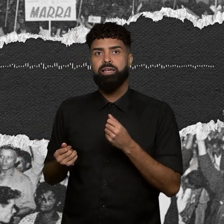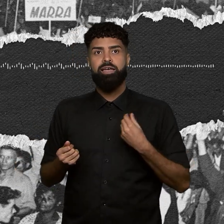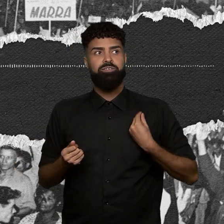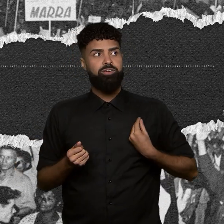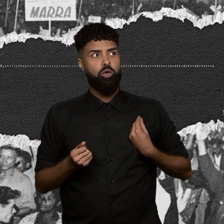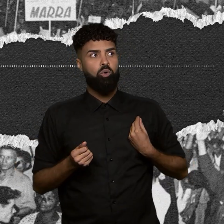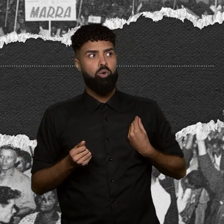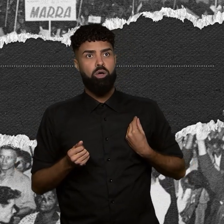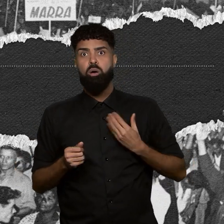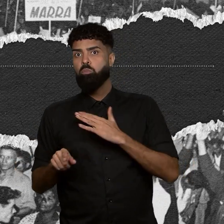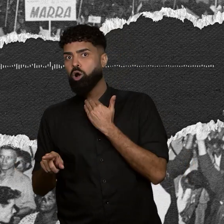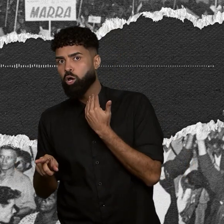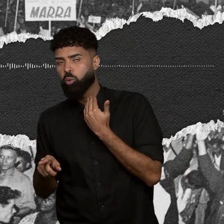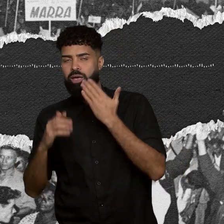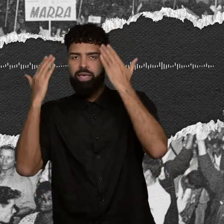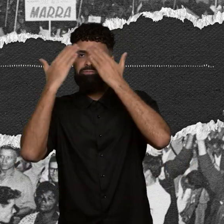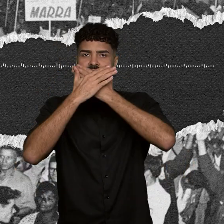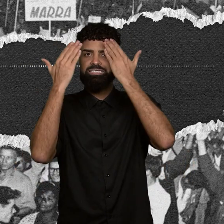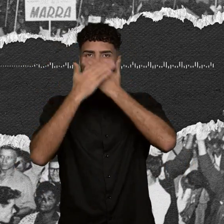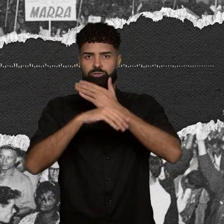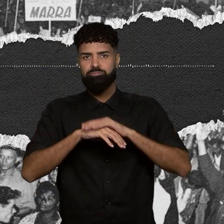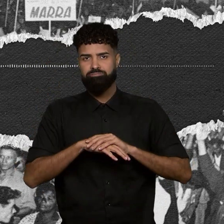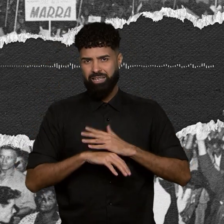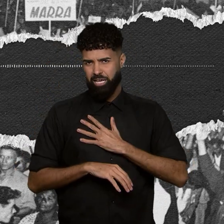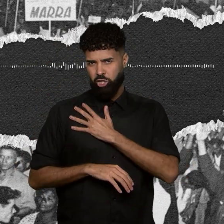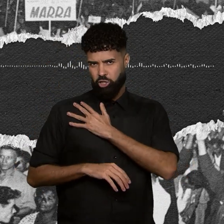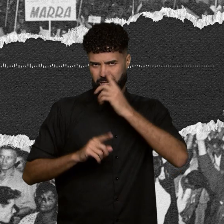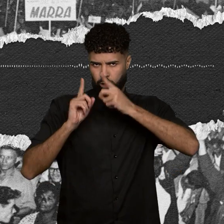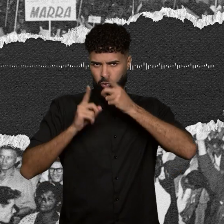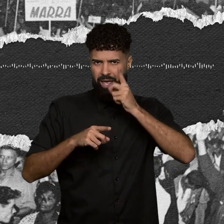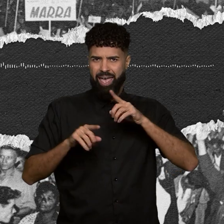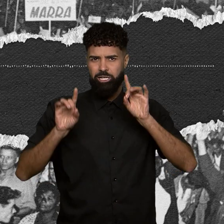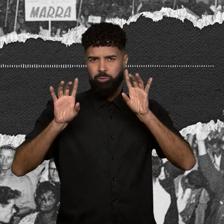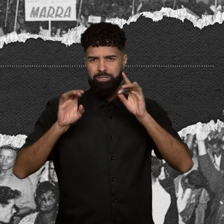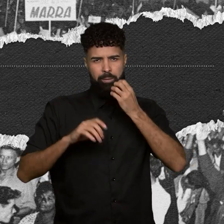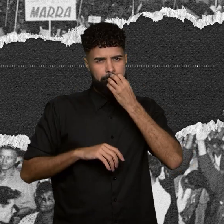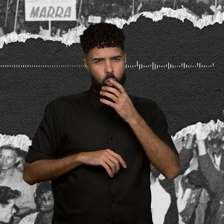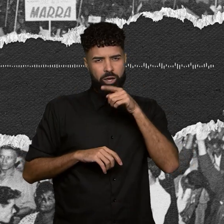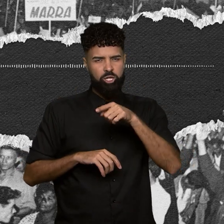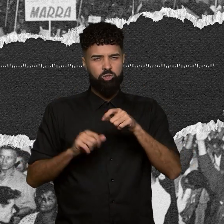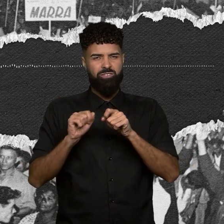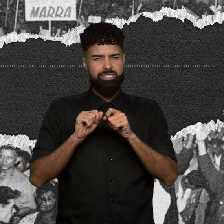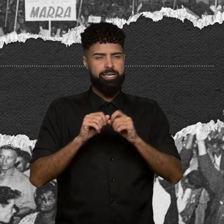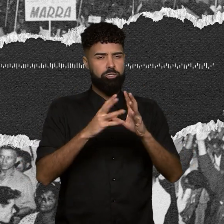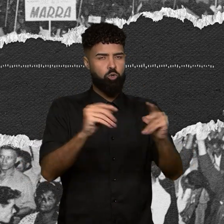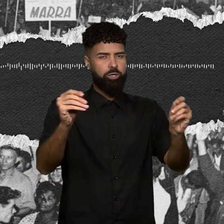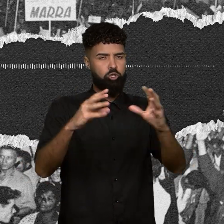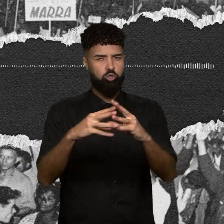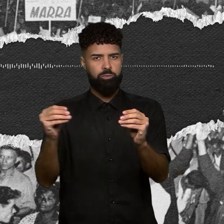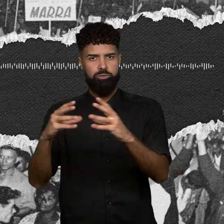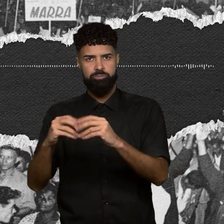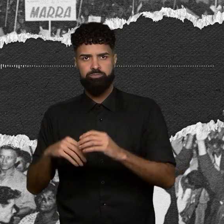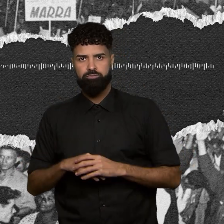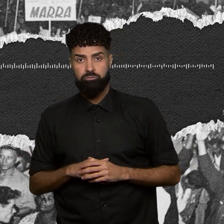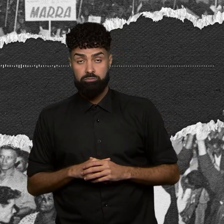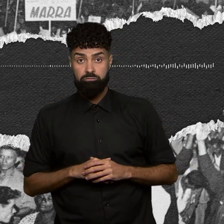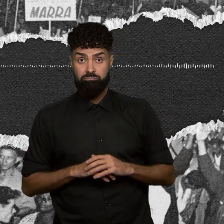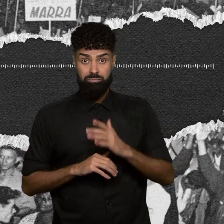invisíveis. A ditadura, afinal de contas, era especialmente boa nisso, fazer sumir. Os mortos da Vila Socorro, que não